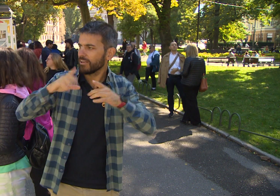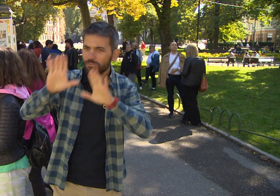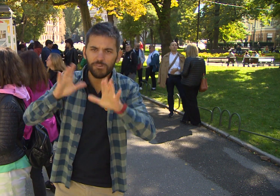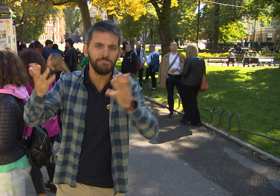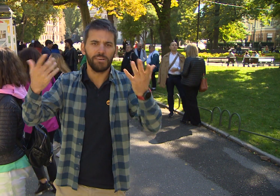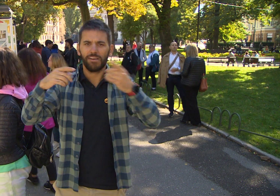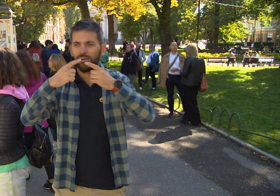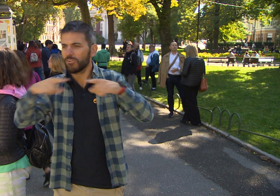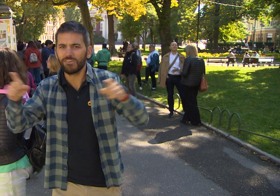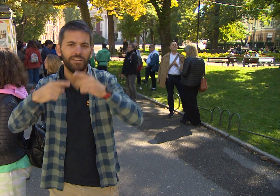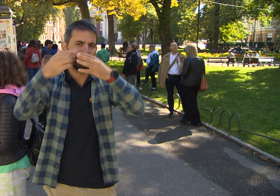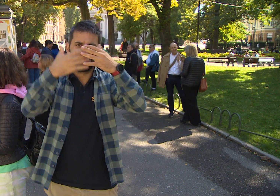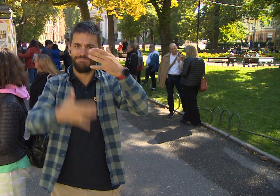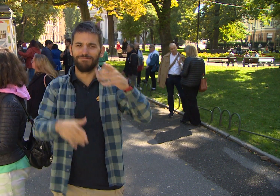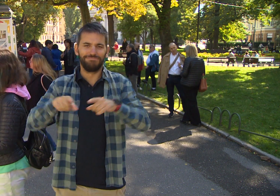изложби, концерти и други.